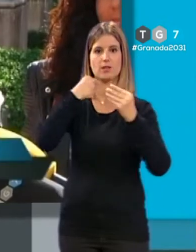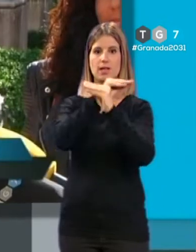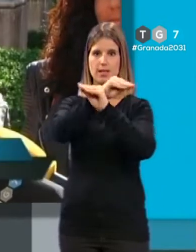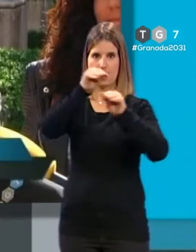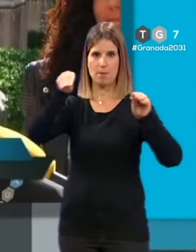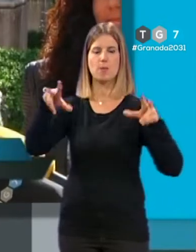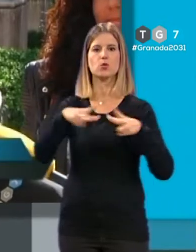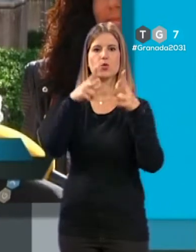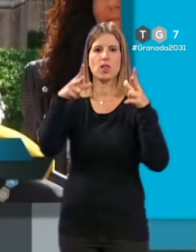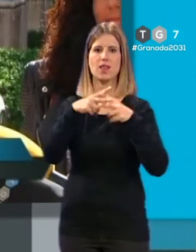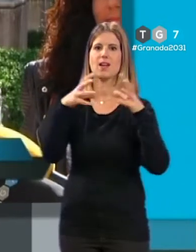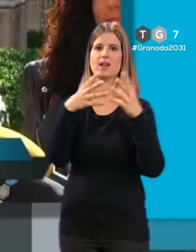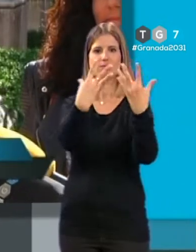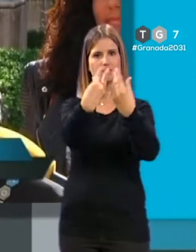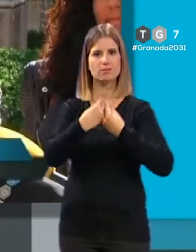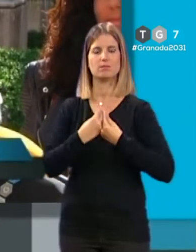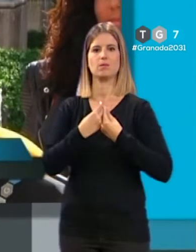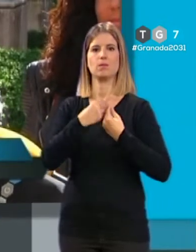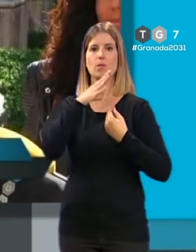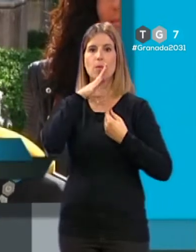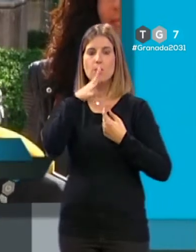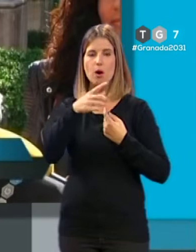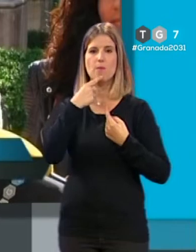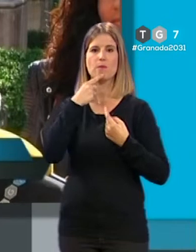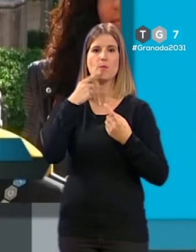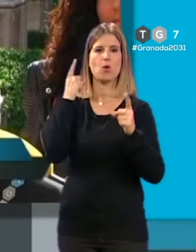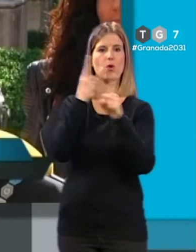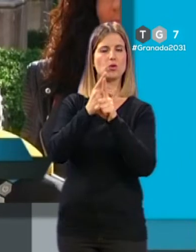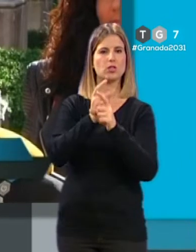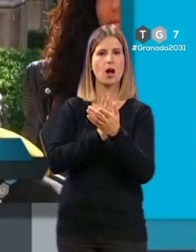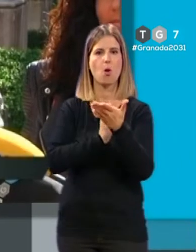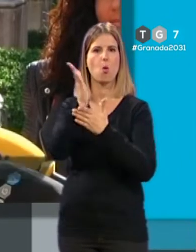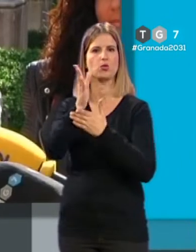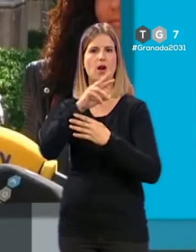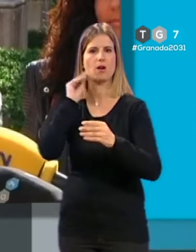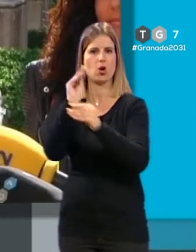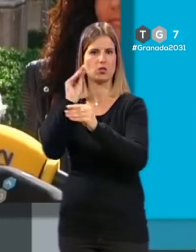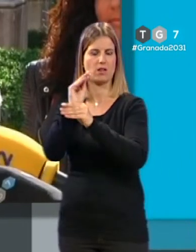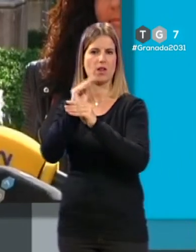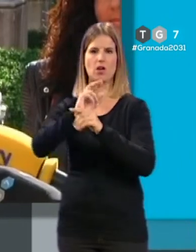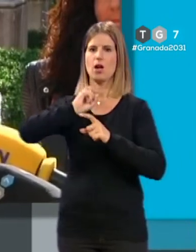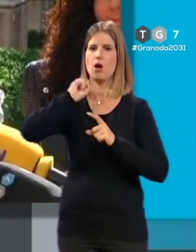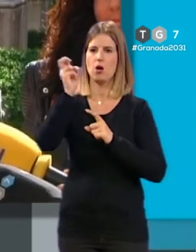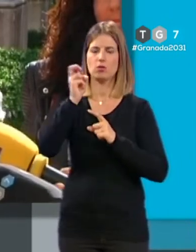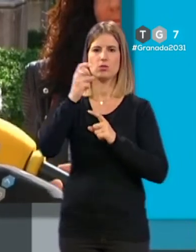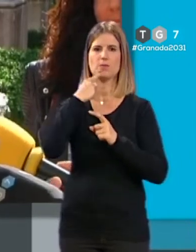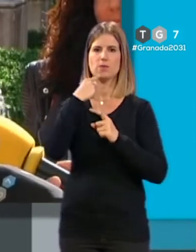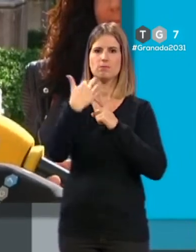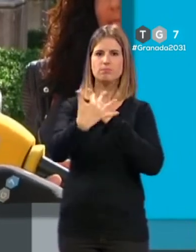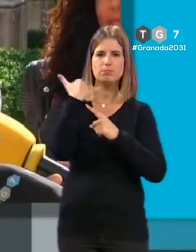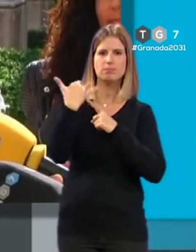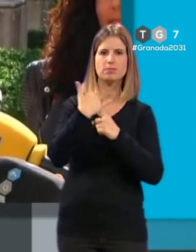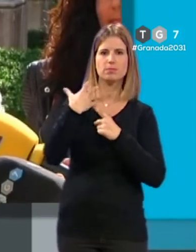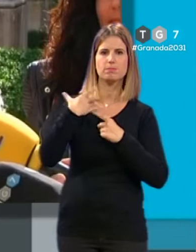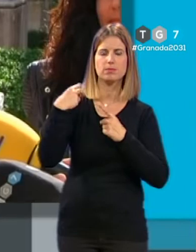granadina a que nos acompañe porque ni los ataques ultraconservadores ni otras circunstancias que nos están rodeando y